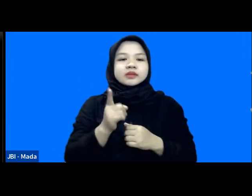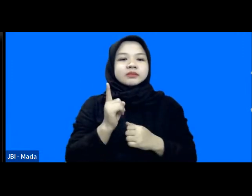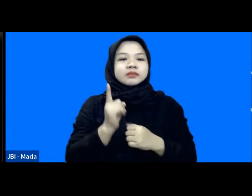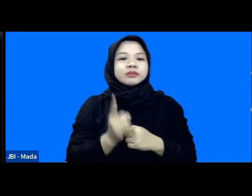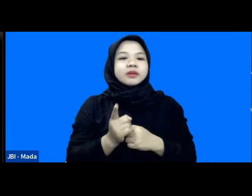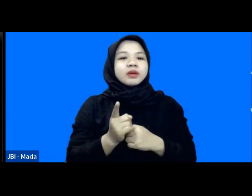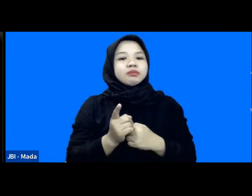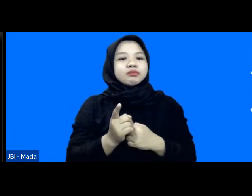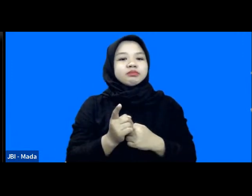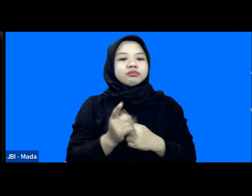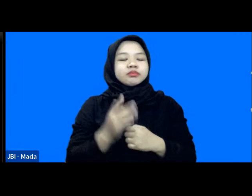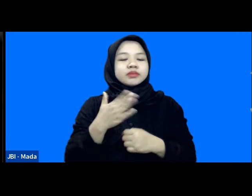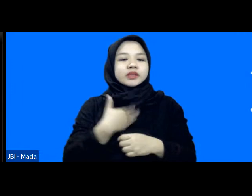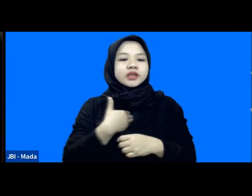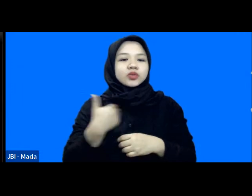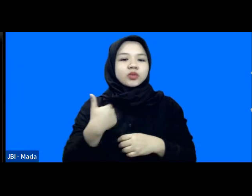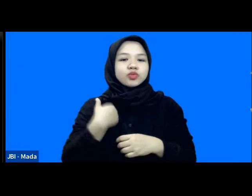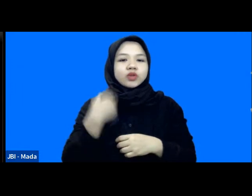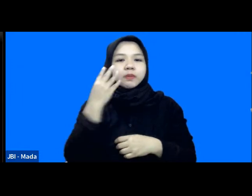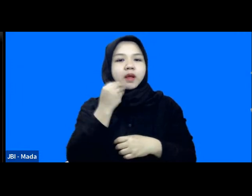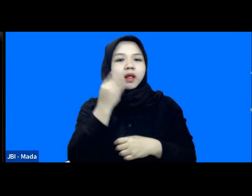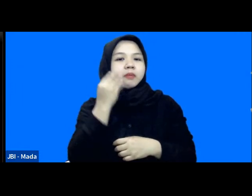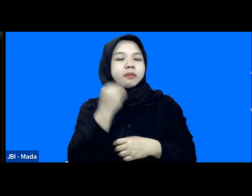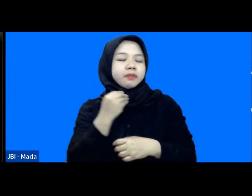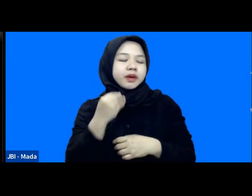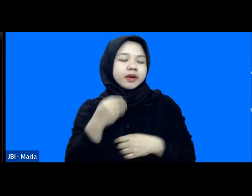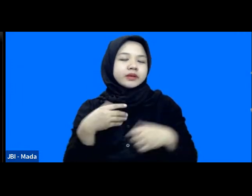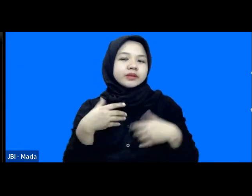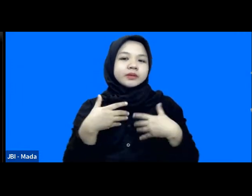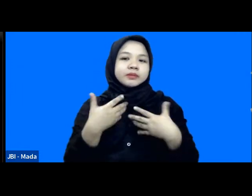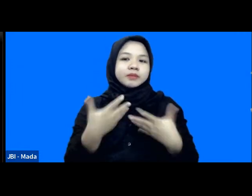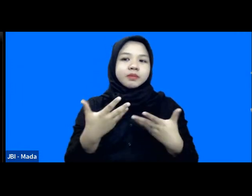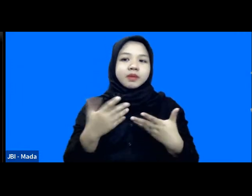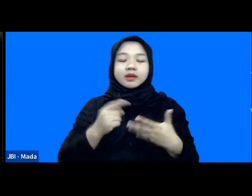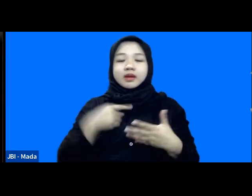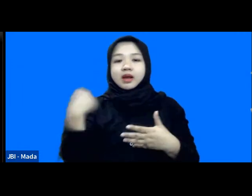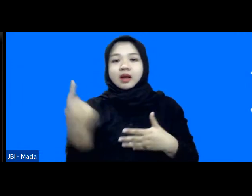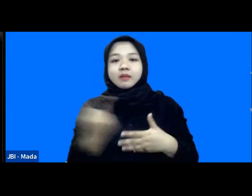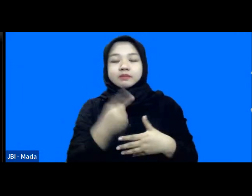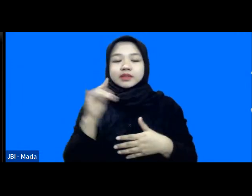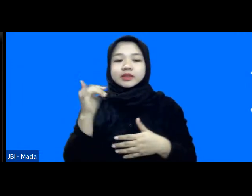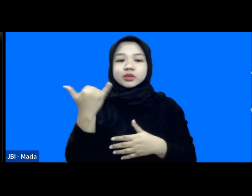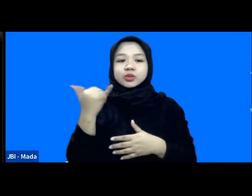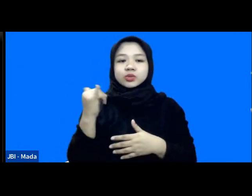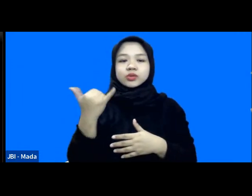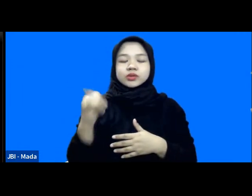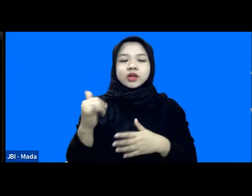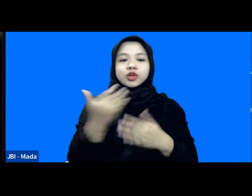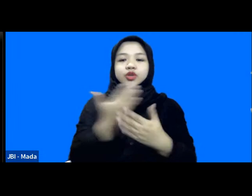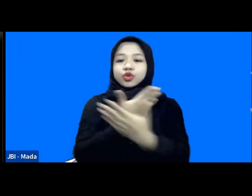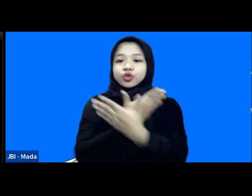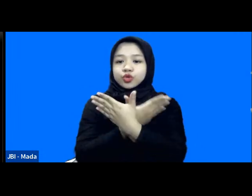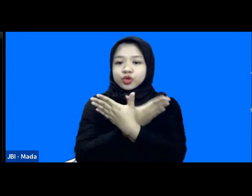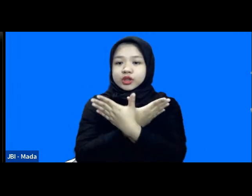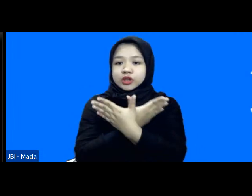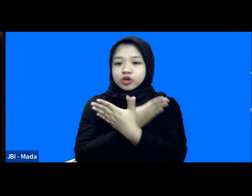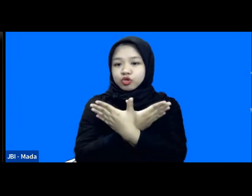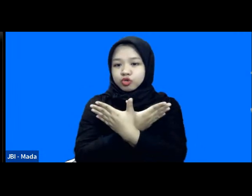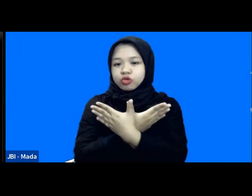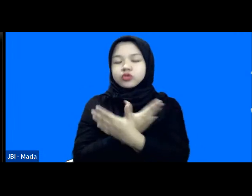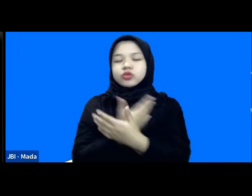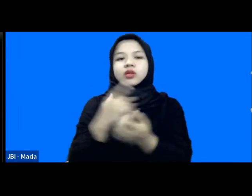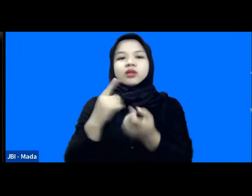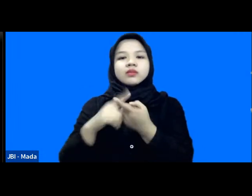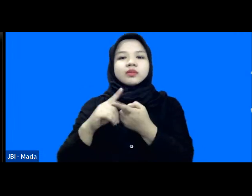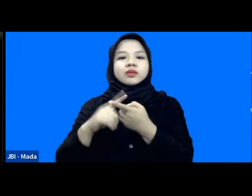sedikit saya juga memiliki pengalaman bagaimana kemudian kami di Jogja di Gunung Gidul itu juga teman-teman